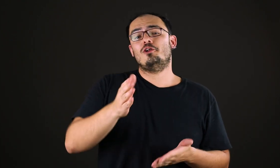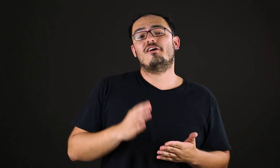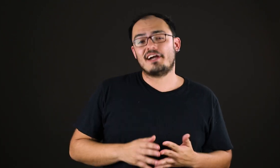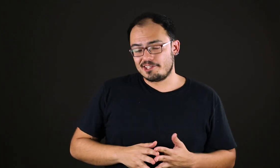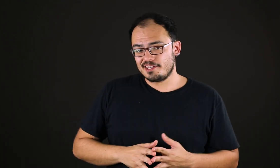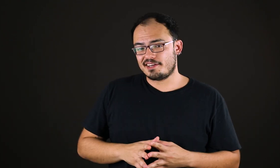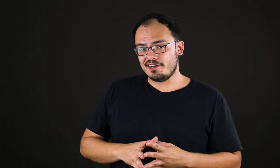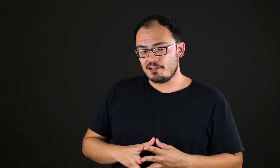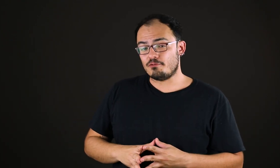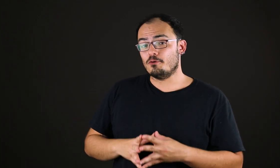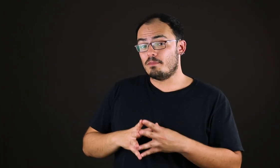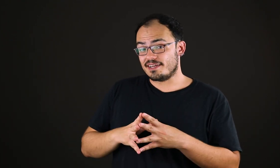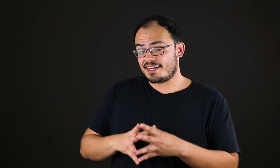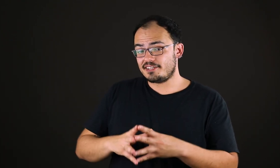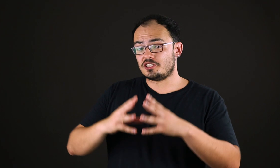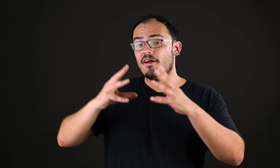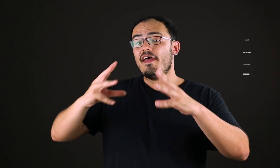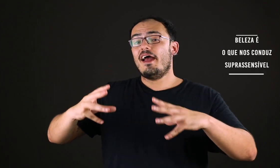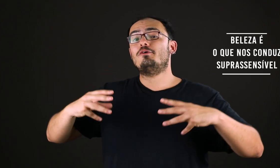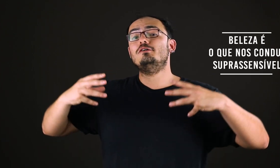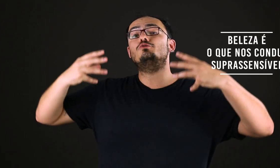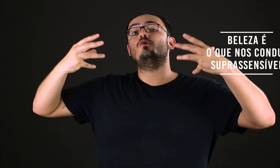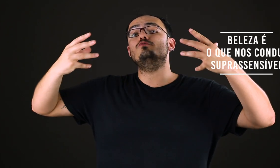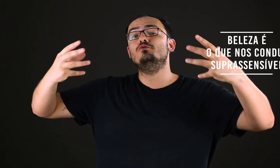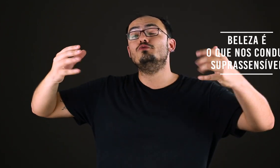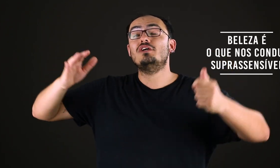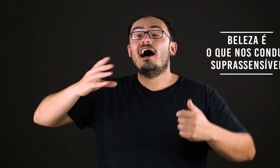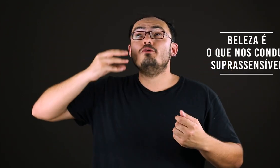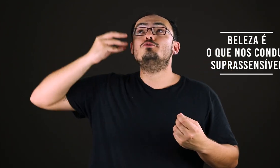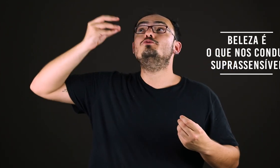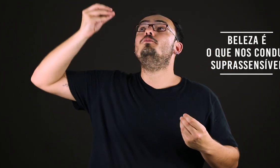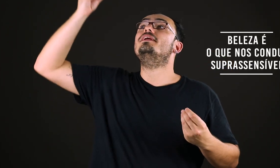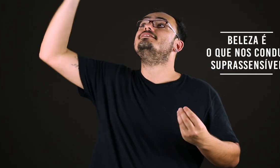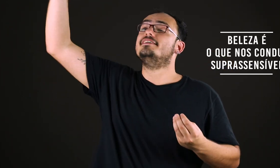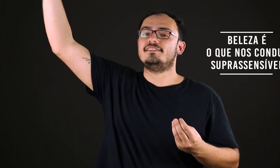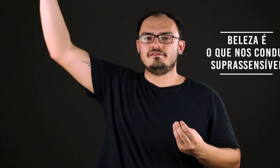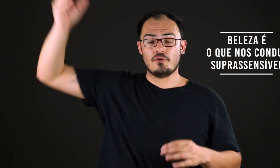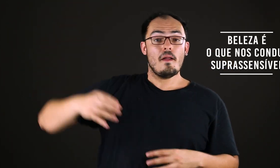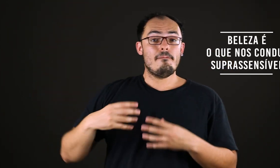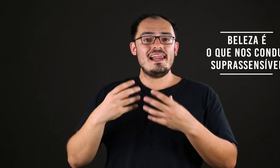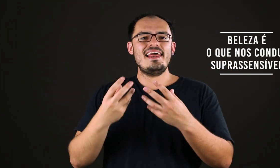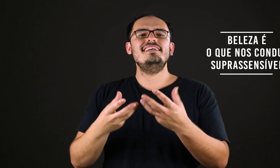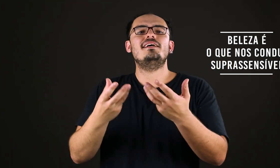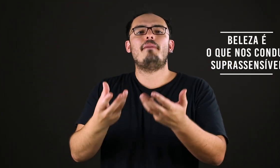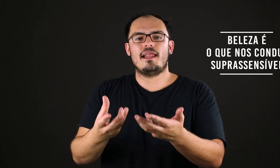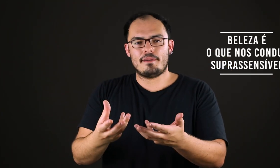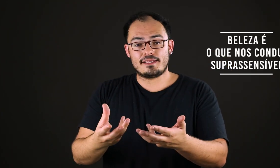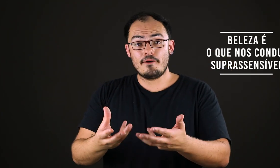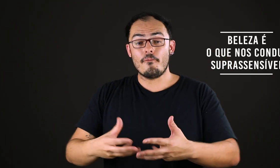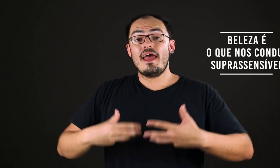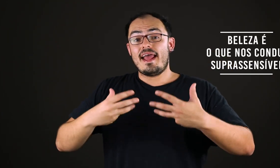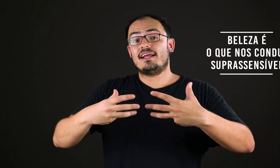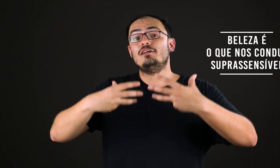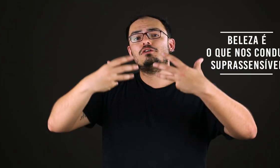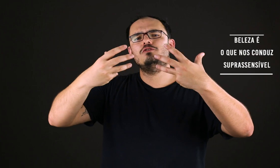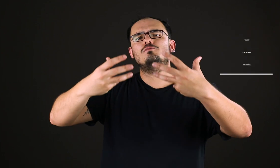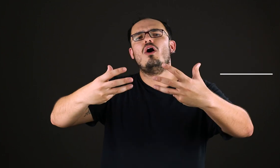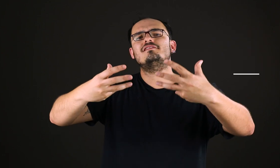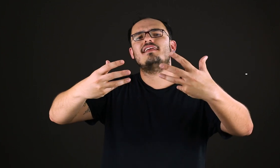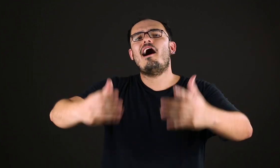coloca isso naquele livro, O Banquete, é o que nos conduz ao suprassensível. Beleza para Platão é aquilo que nos mostra